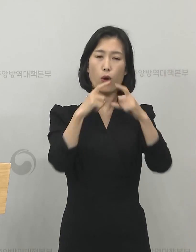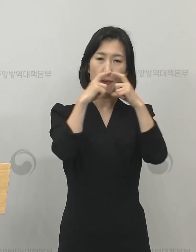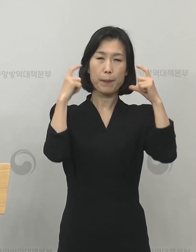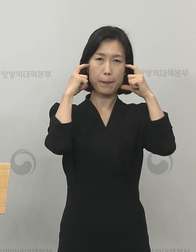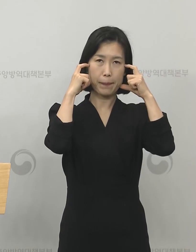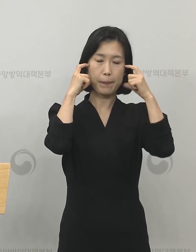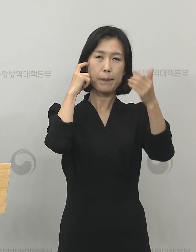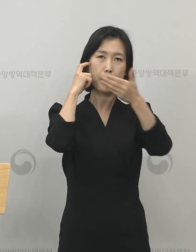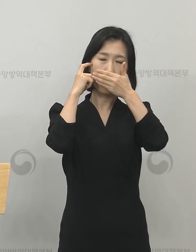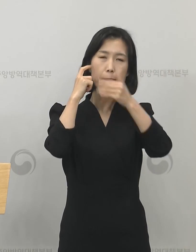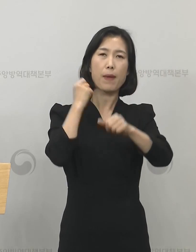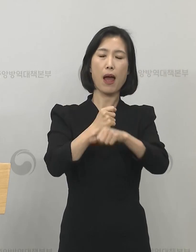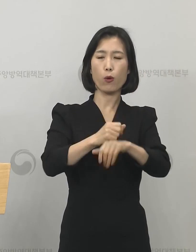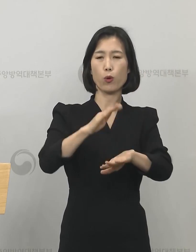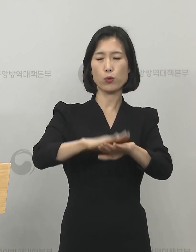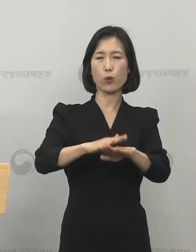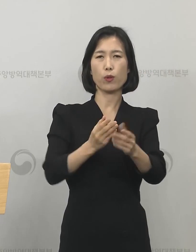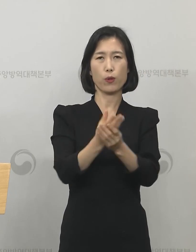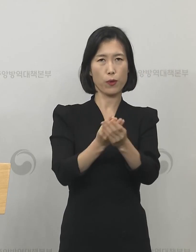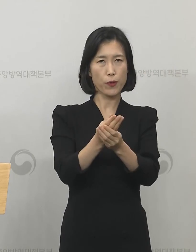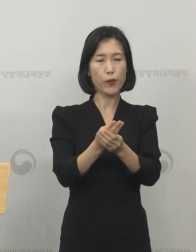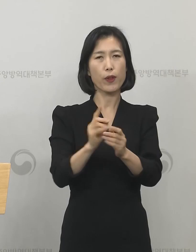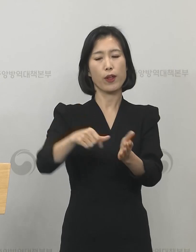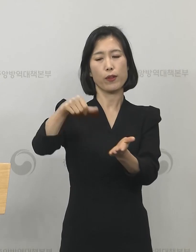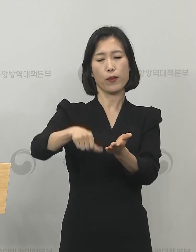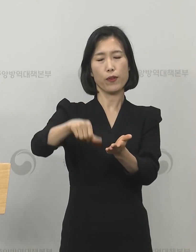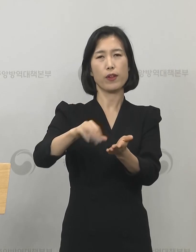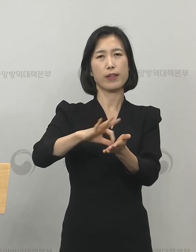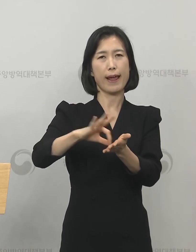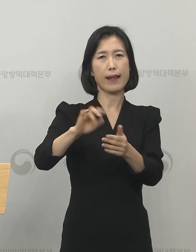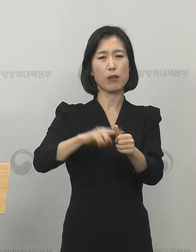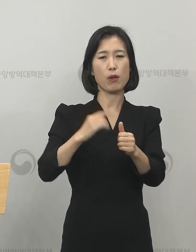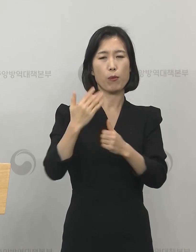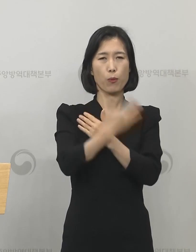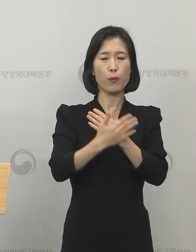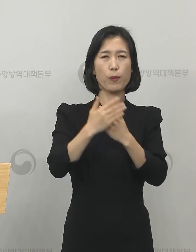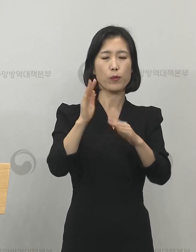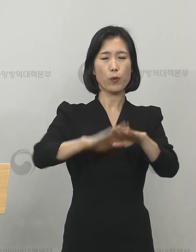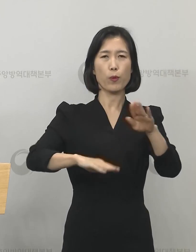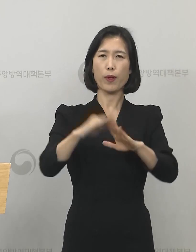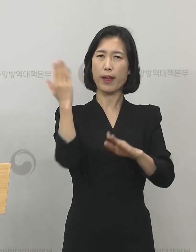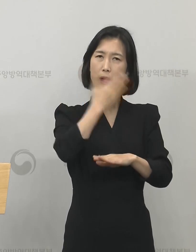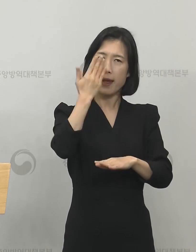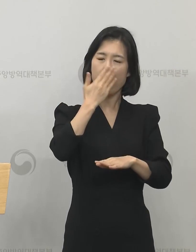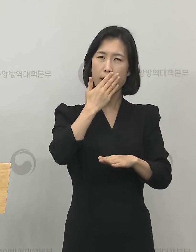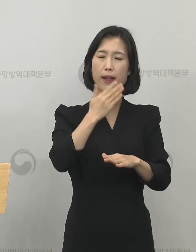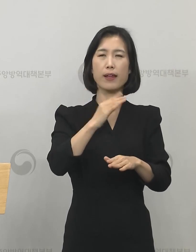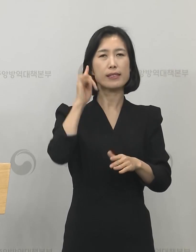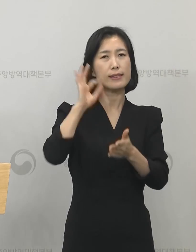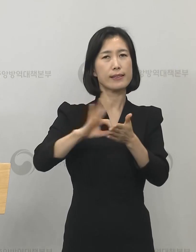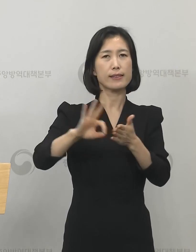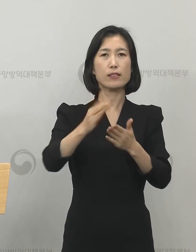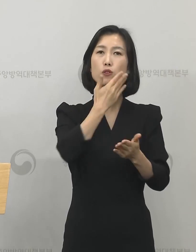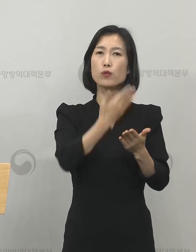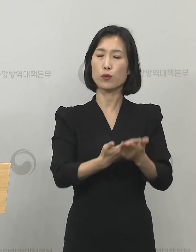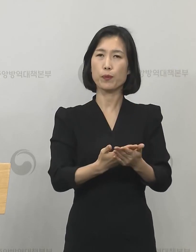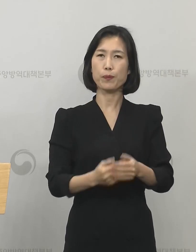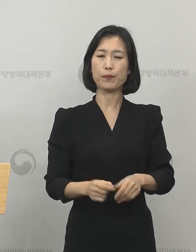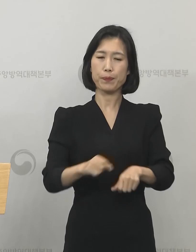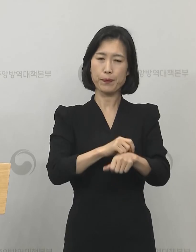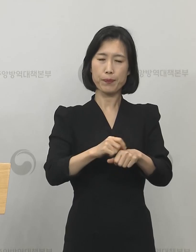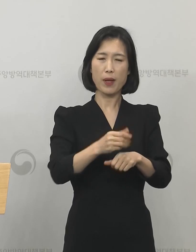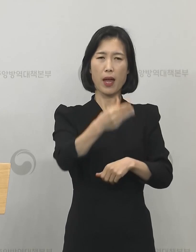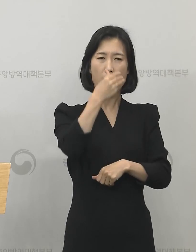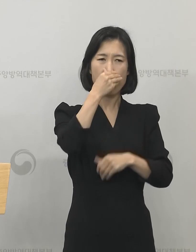손 씻기 또는 손 세정제 사용 등을 통해 위생을 유지하는 것이 필요합니다. 특히 밀폐된